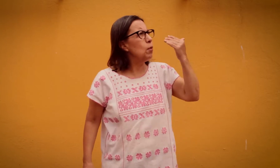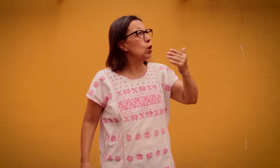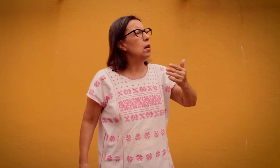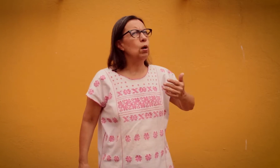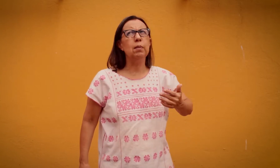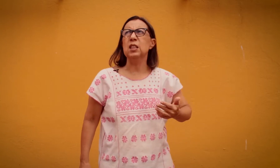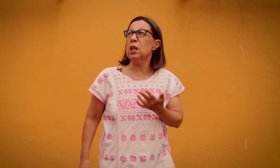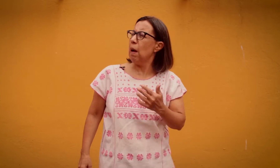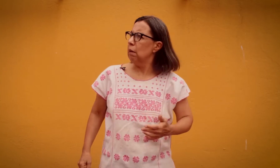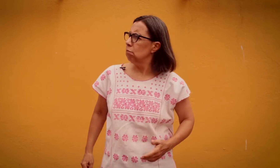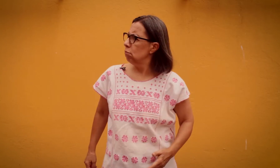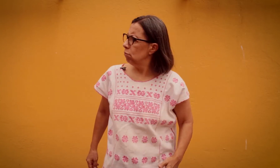mosca le volaba encima.